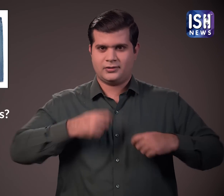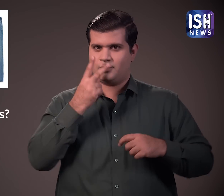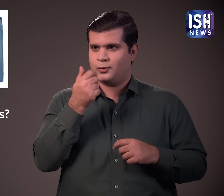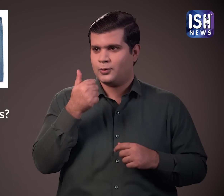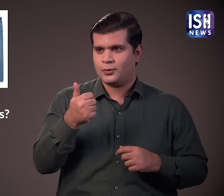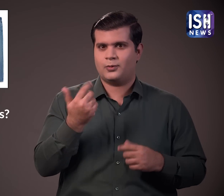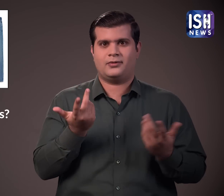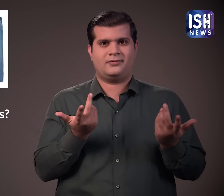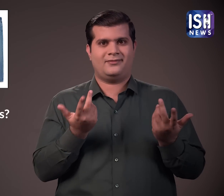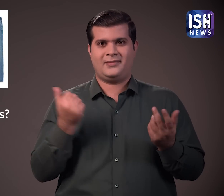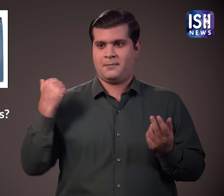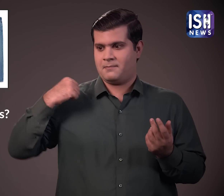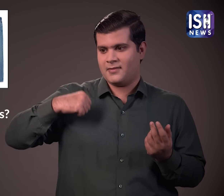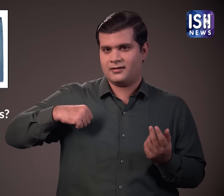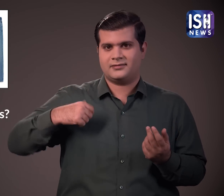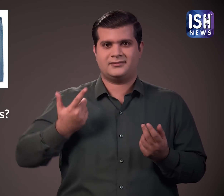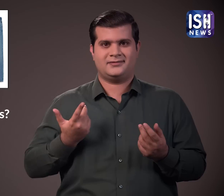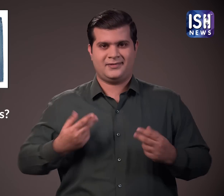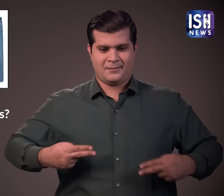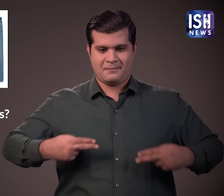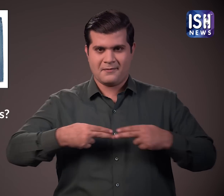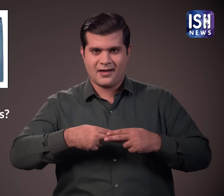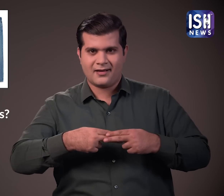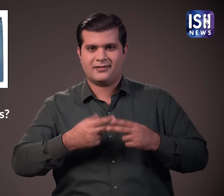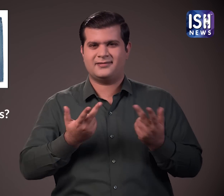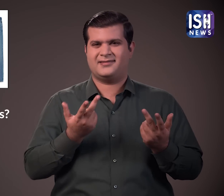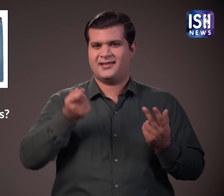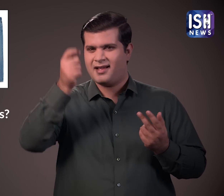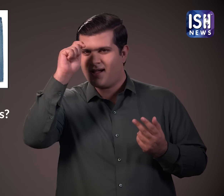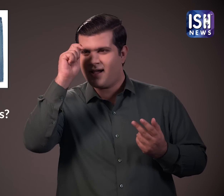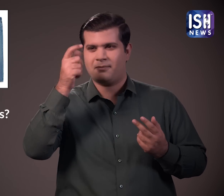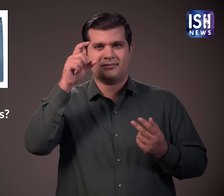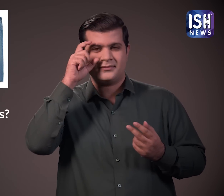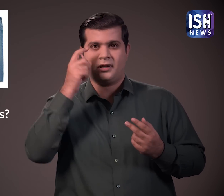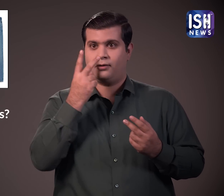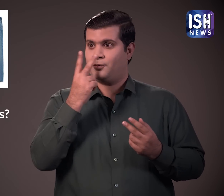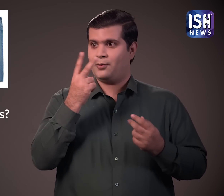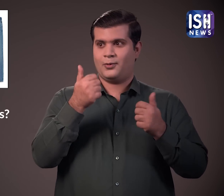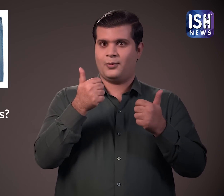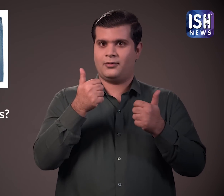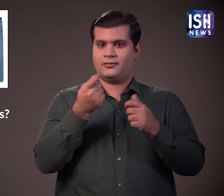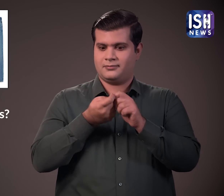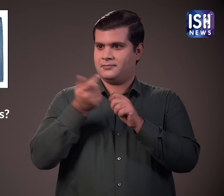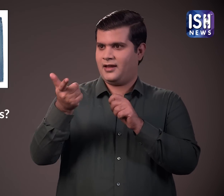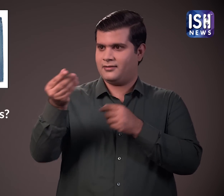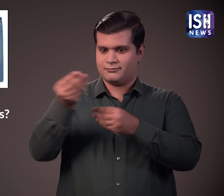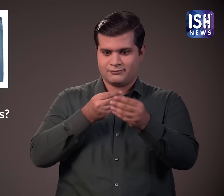संग्लासेज आदी खरीदना पसंद करते हैं लोग इन ब्रैंडेट चीजों को